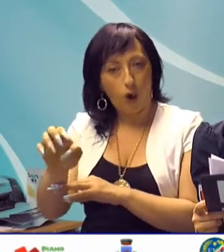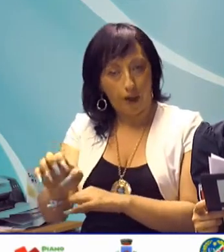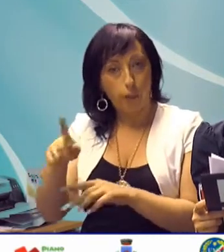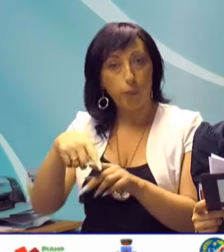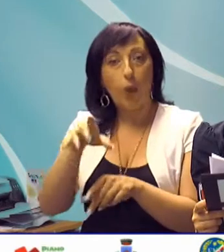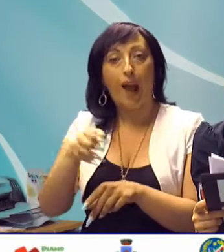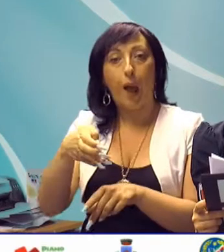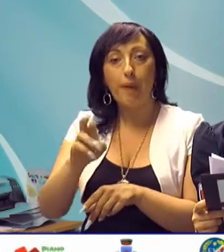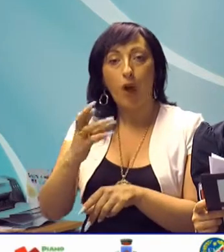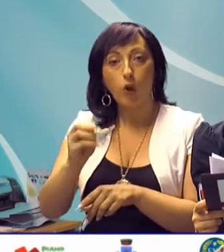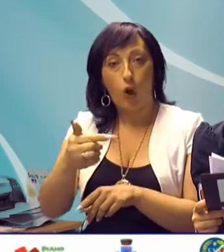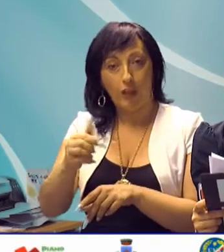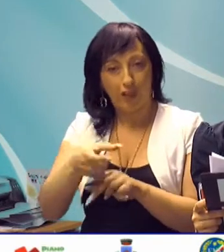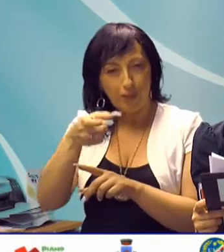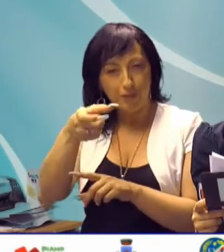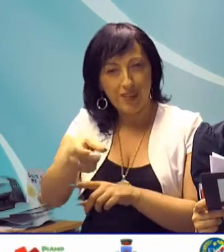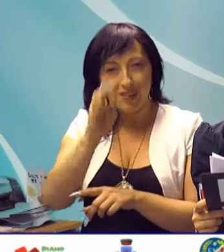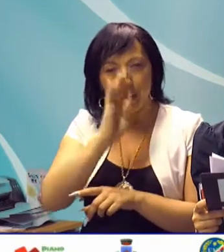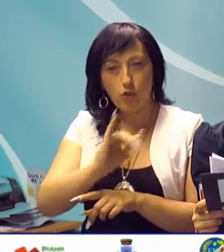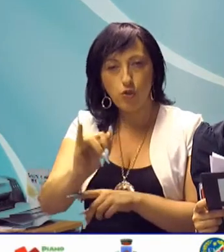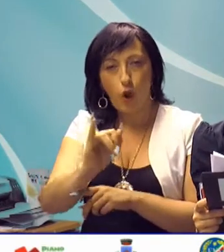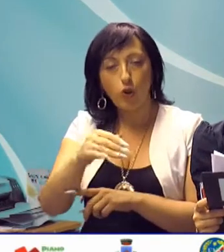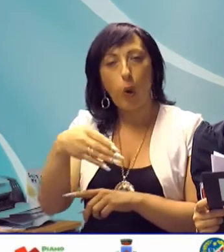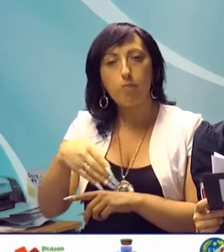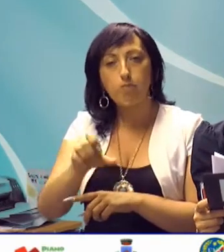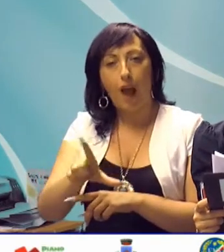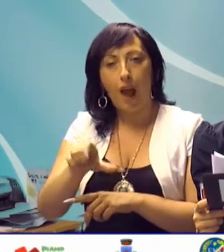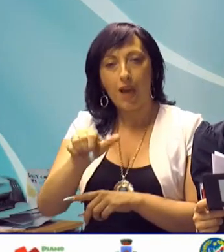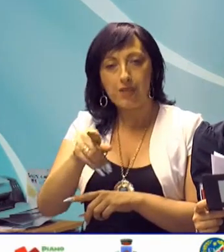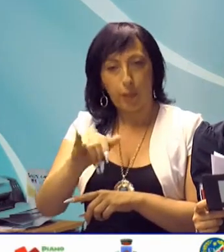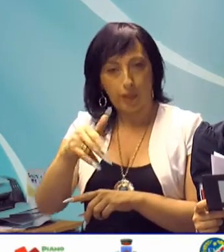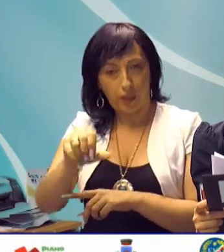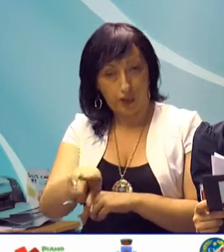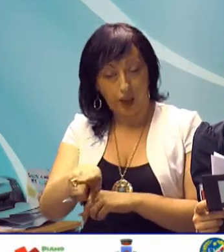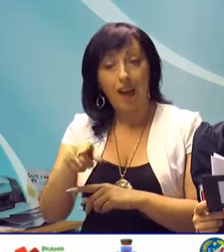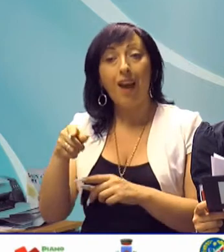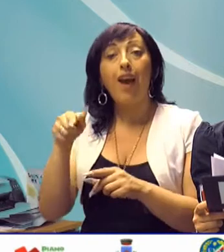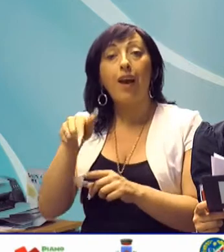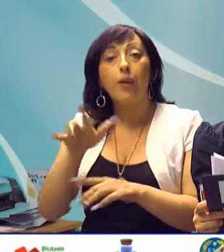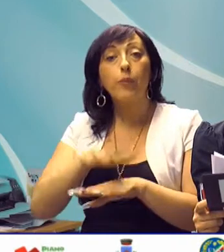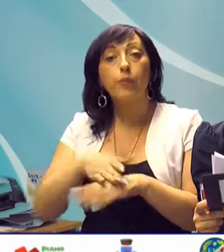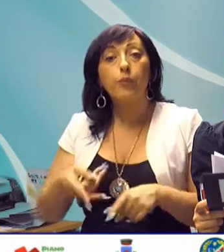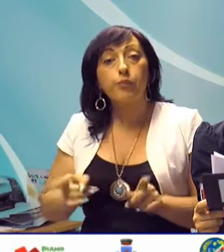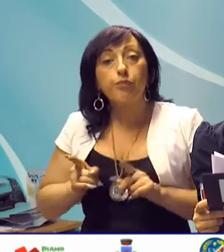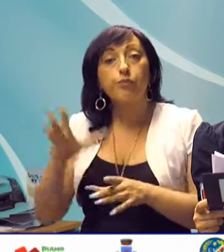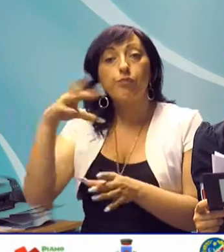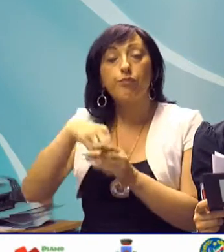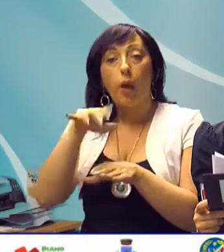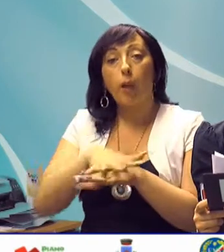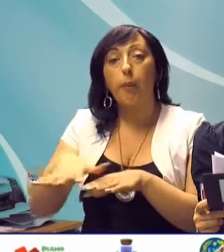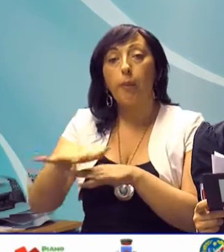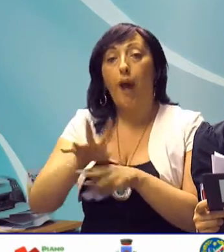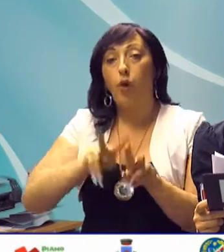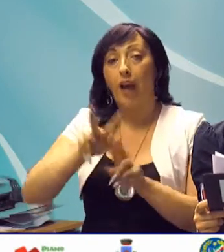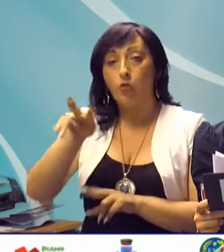Camerota, località San Ionico Malaspina, ricadenti nell'area protetta del Parco Nazionale del